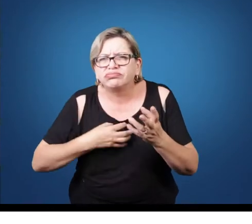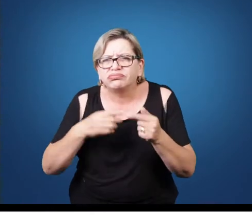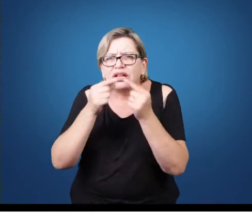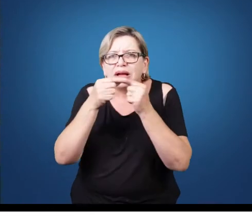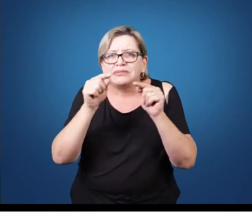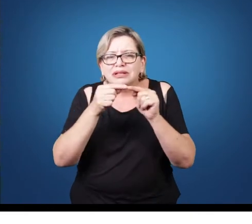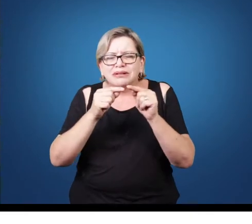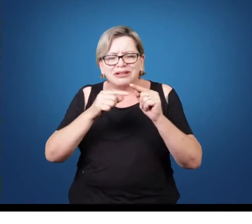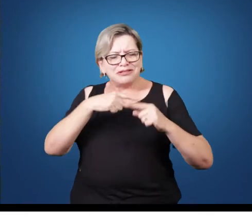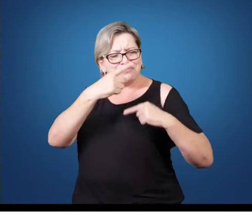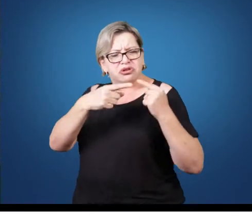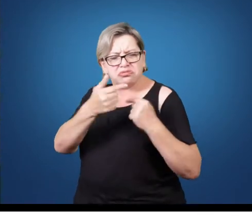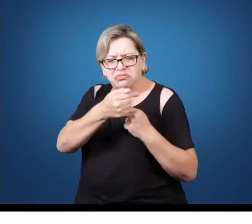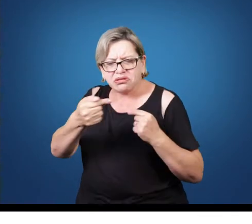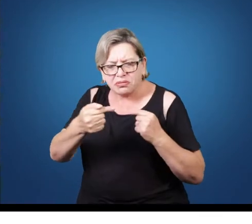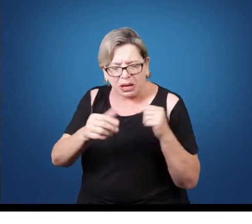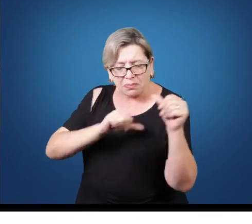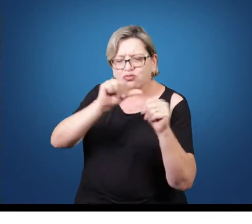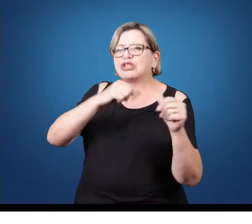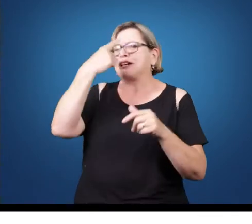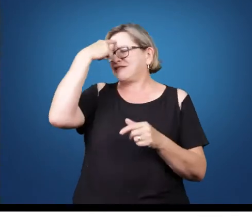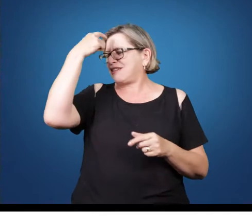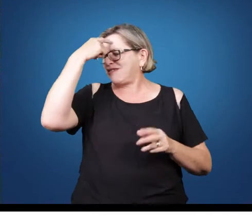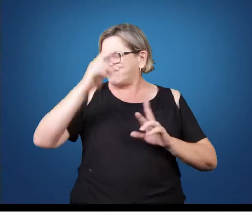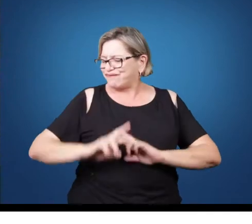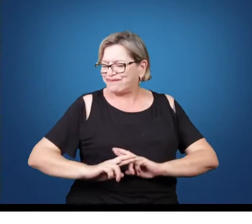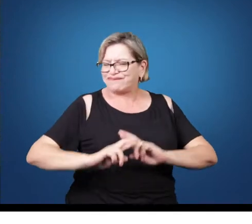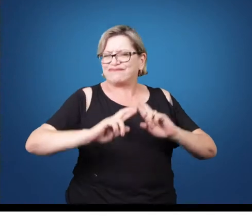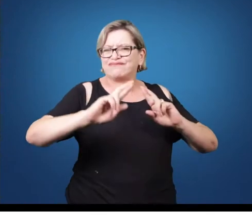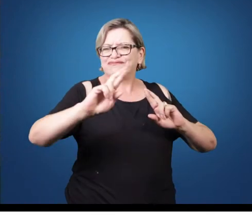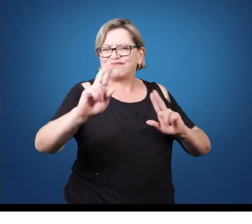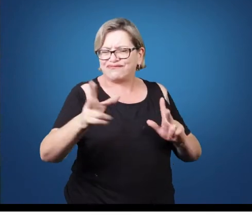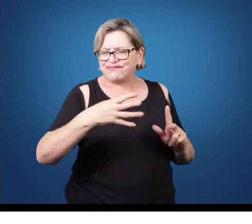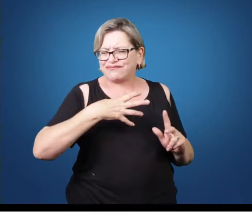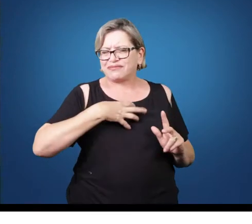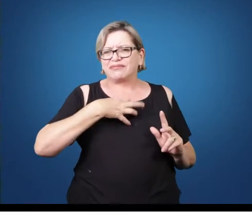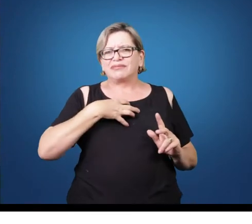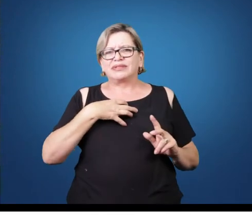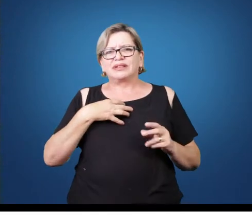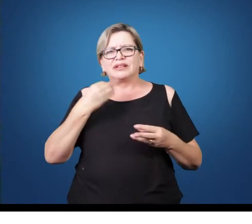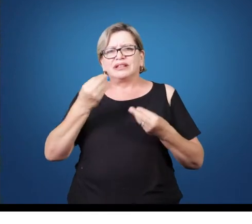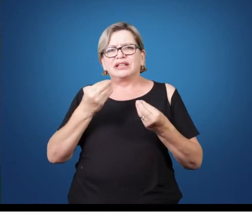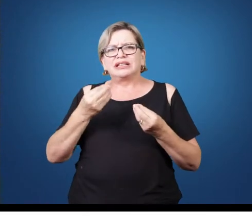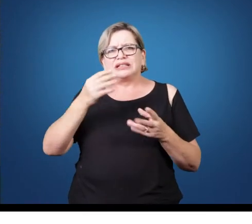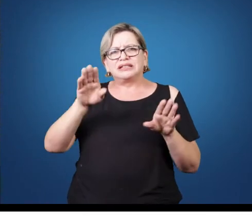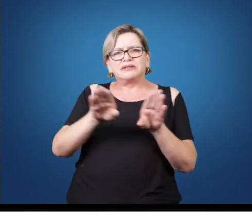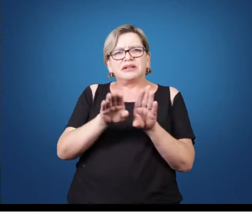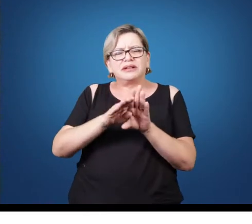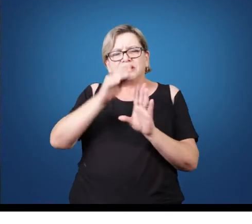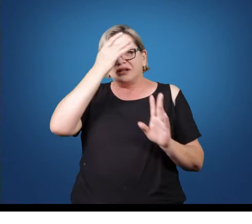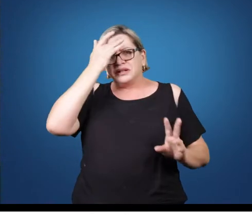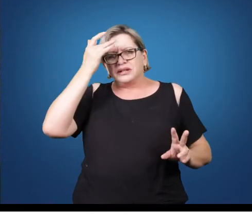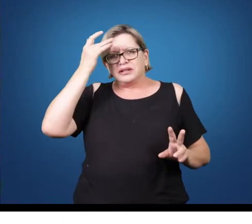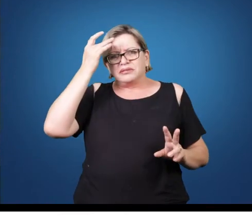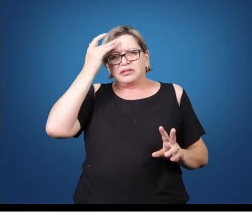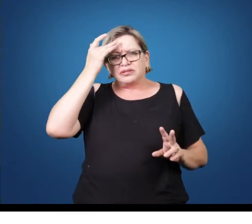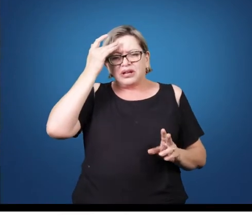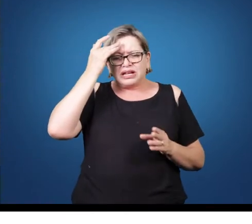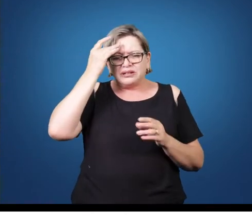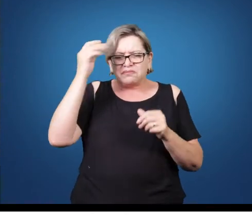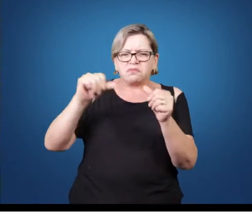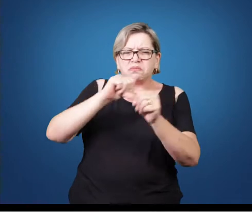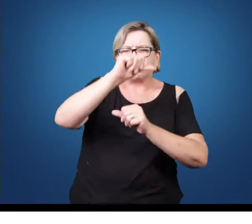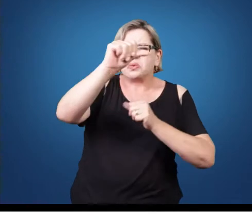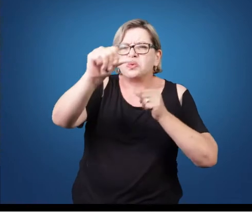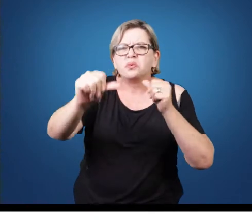compondo daquele jeito, mas uma semana depois ele muda de ideia e começa a compor de acordo com outro estilo. Então, determinado compositor, ao longo da vida, migrou de uma escola